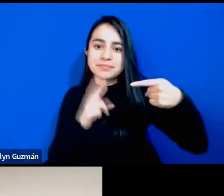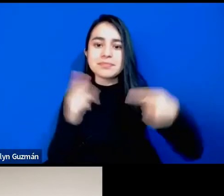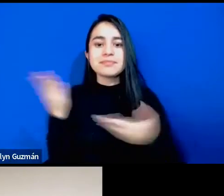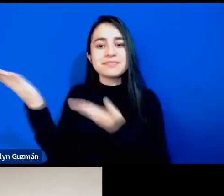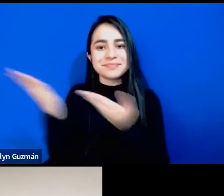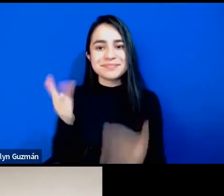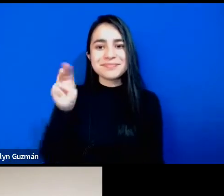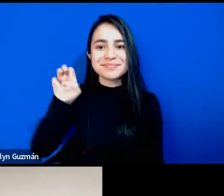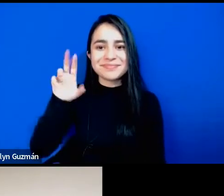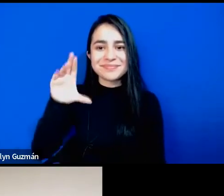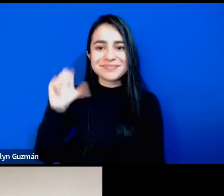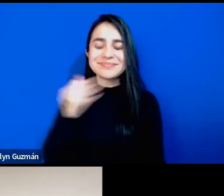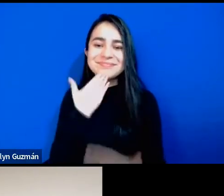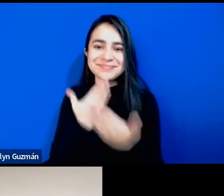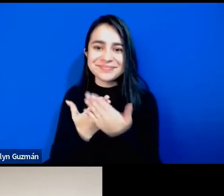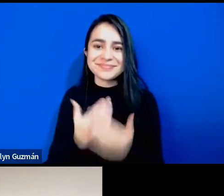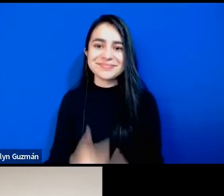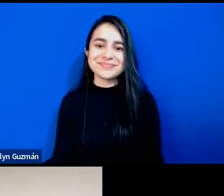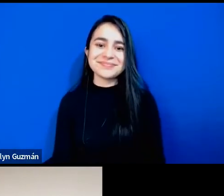gracias.